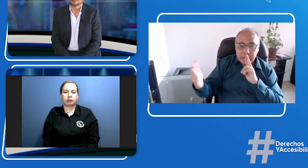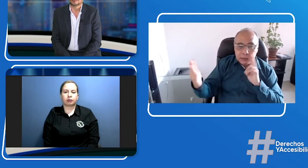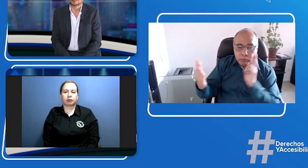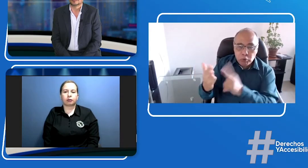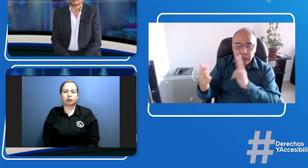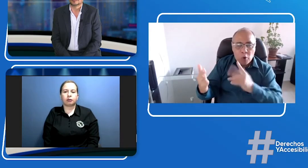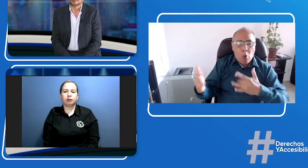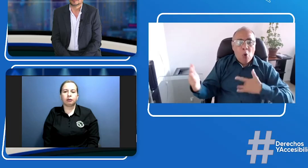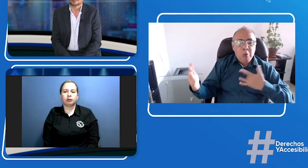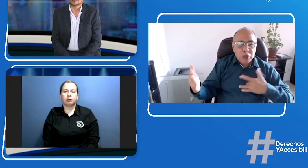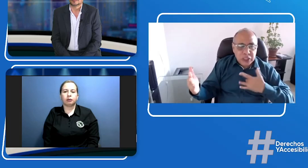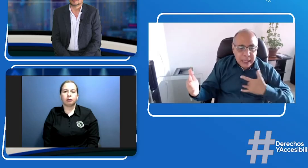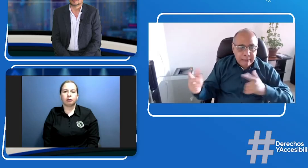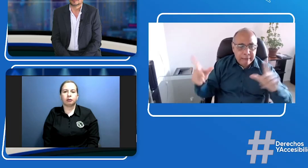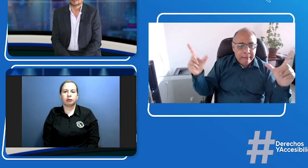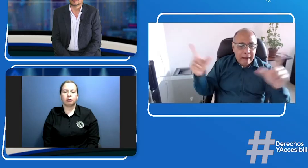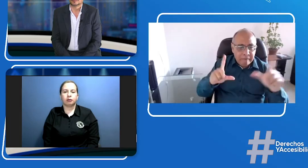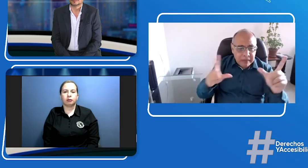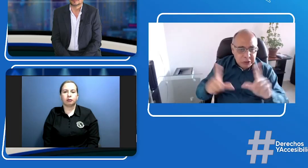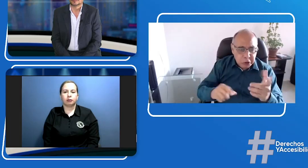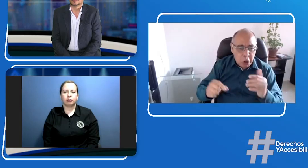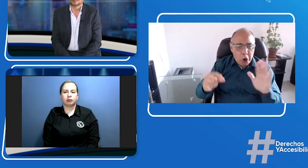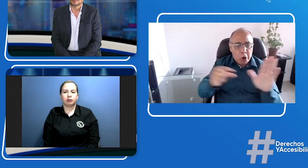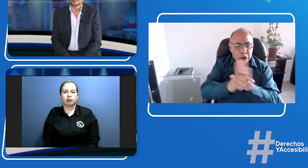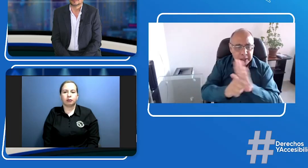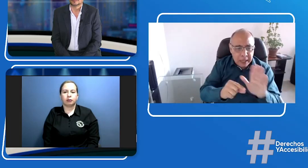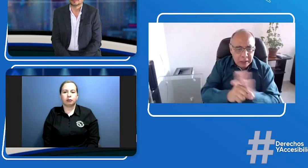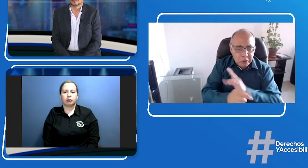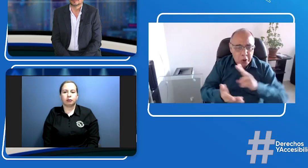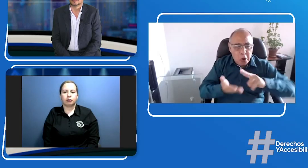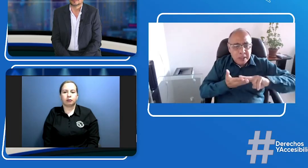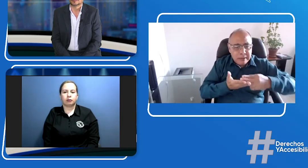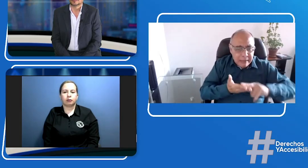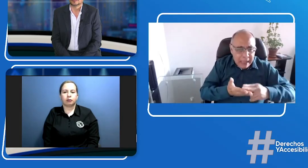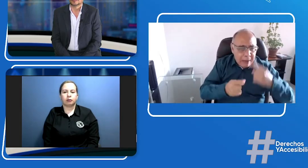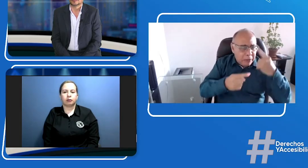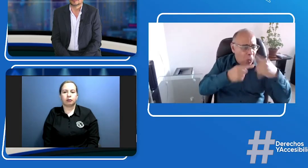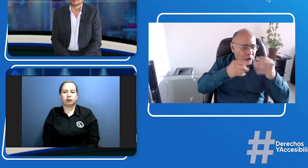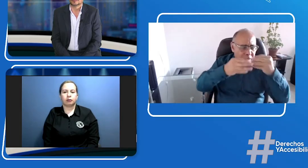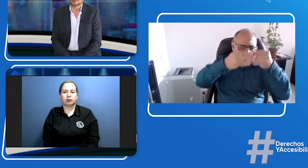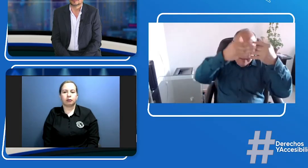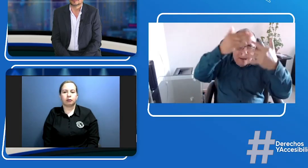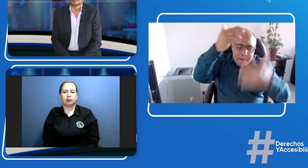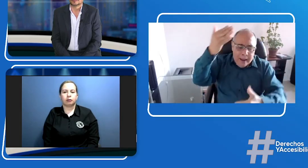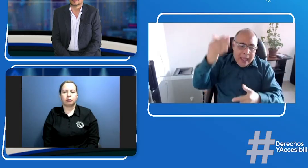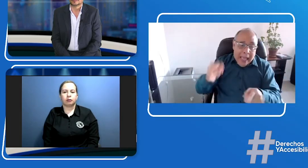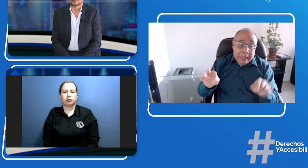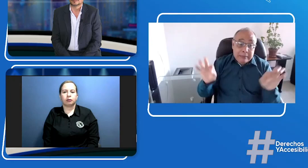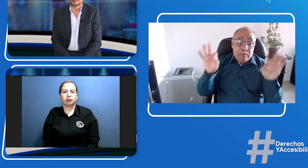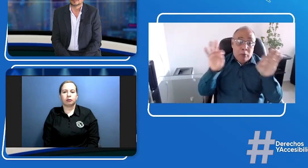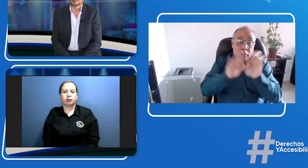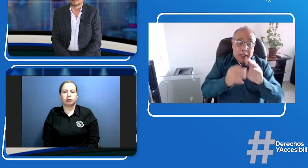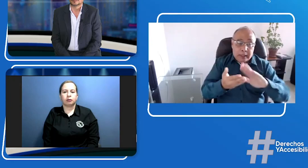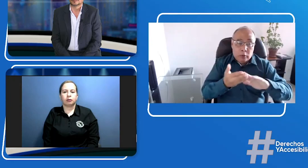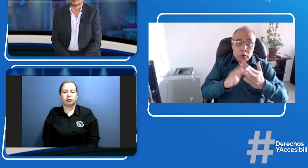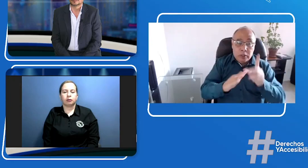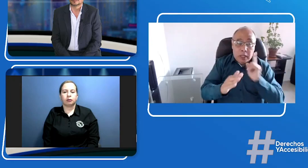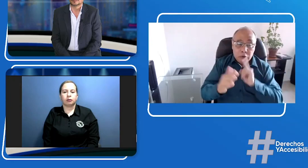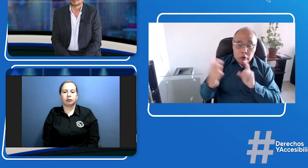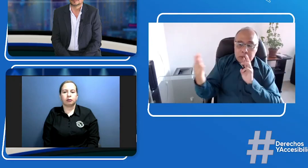así que por favor para que puedan estar pendientes responder esta encuesta acerca de cómo se han sentido frente a la